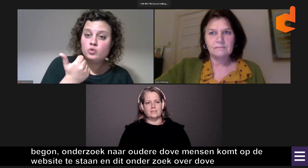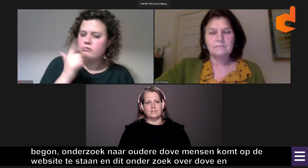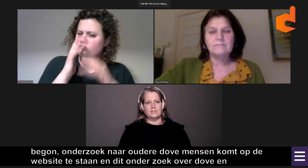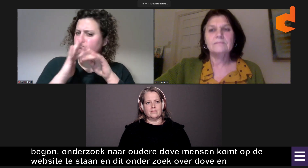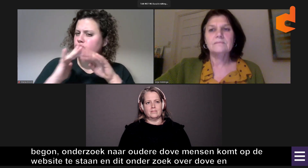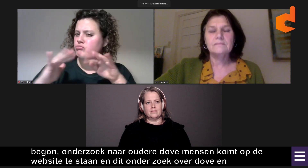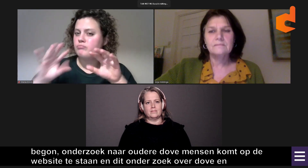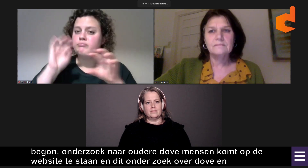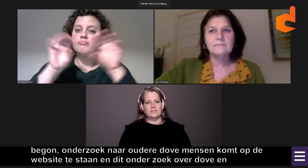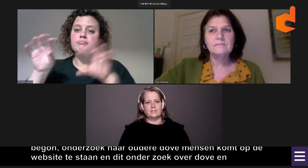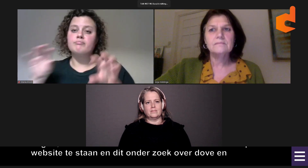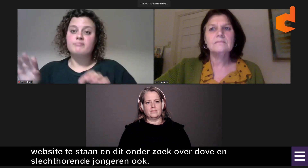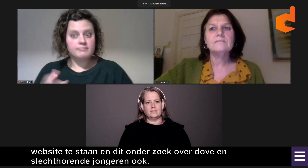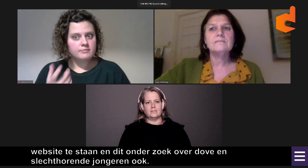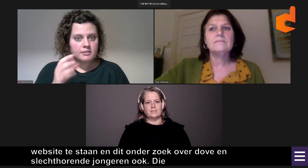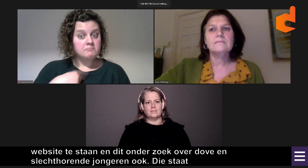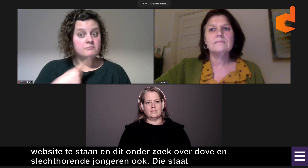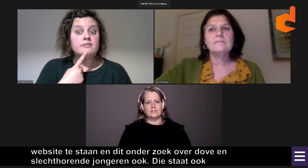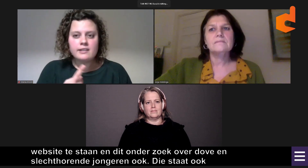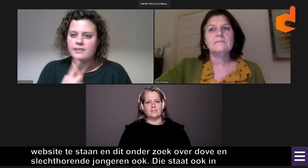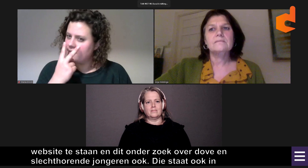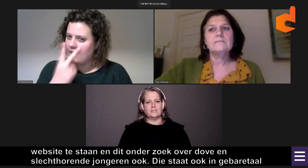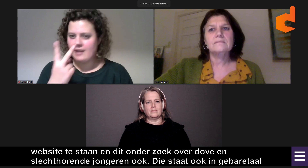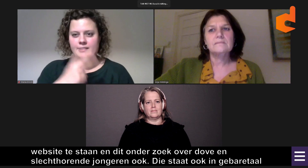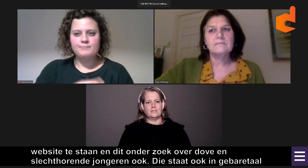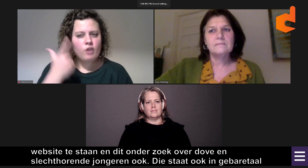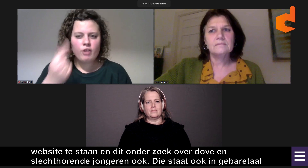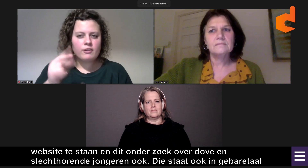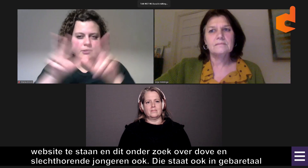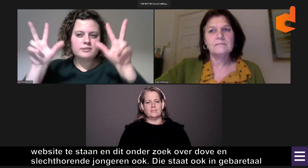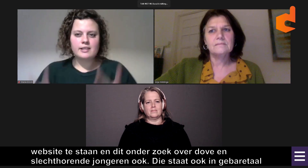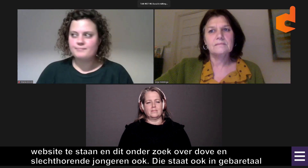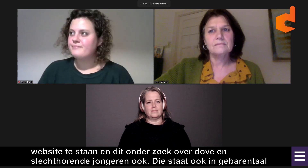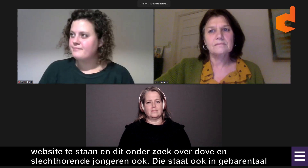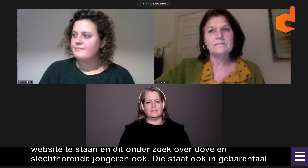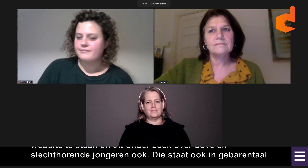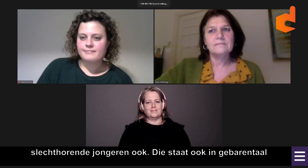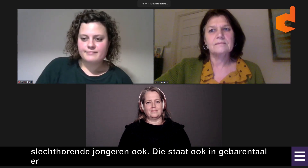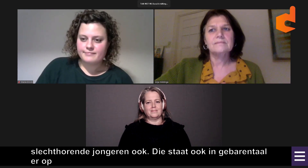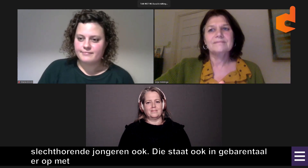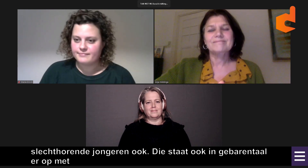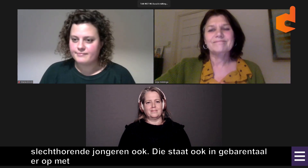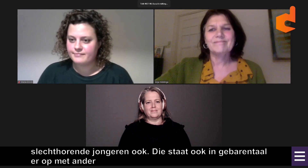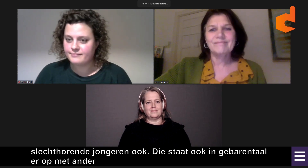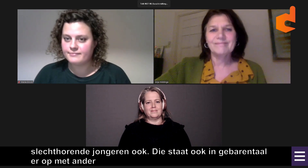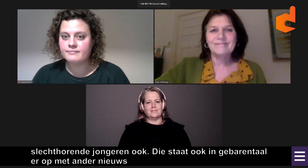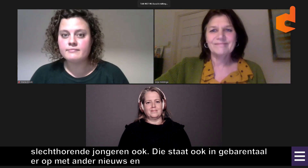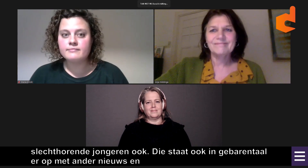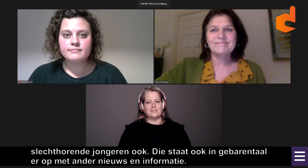gebarentaal op. Dus dat kun je ook bekijken. En verder staat er nog ander nieuws en informatie op de website. Dus ik zou zeggen, ga absoluut even kijken. Het